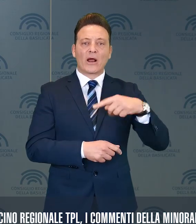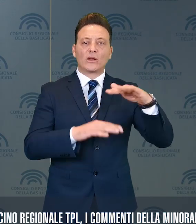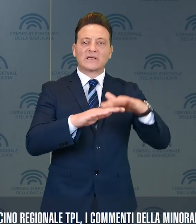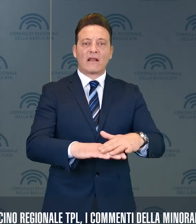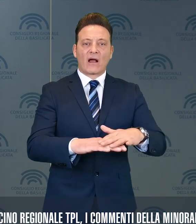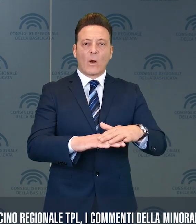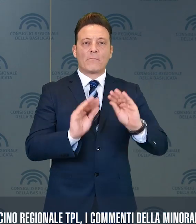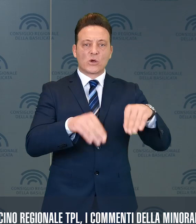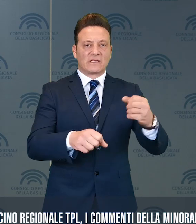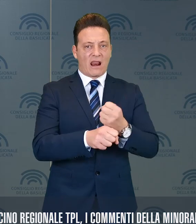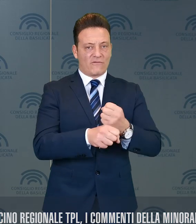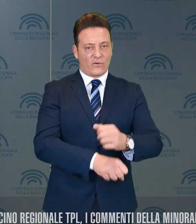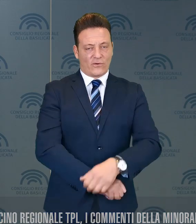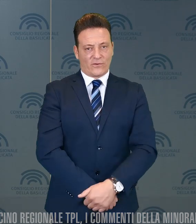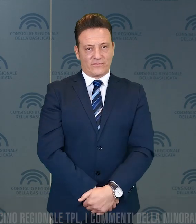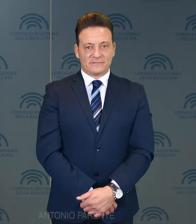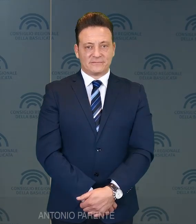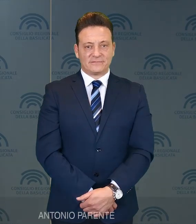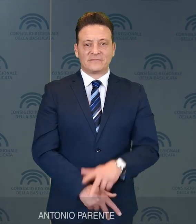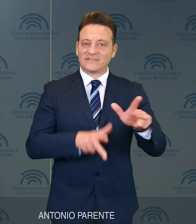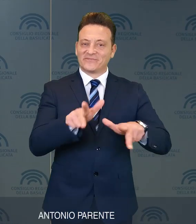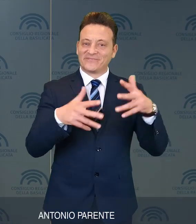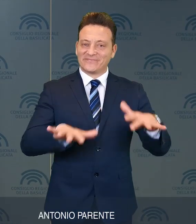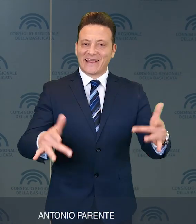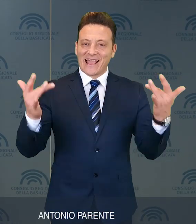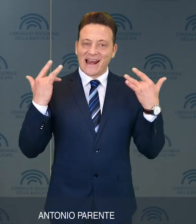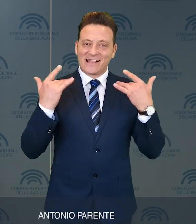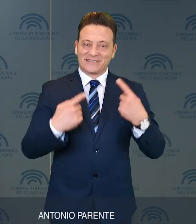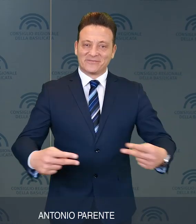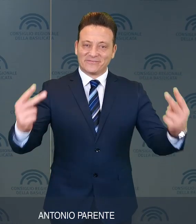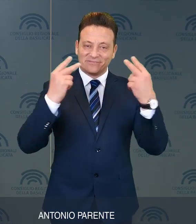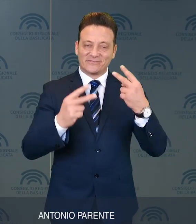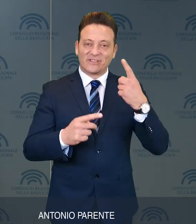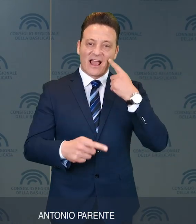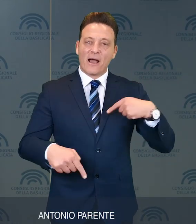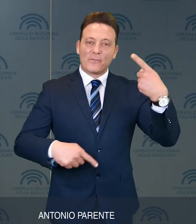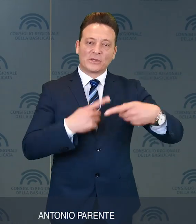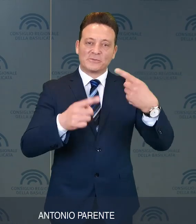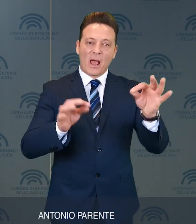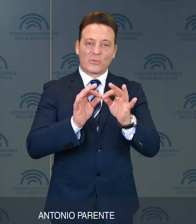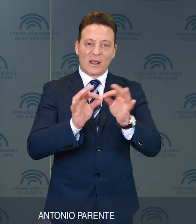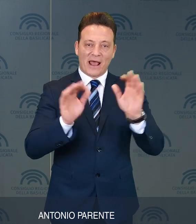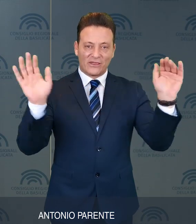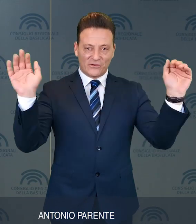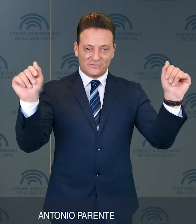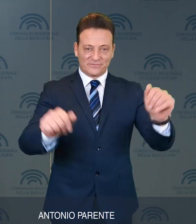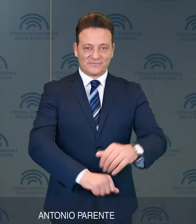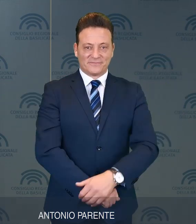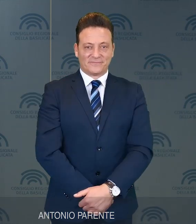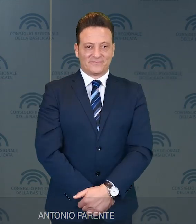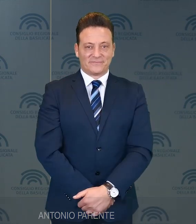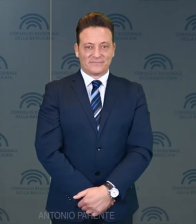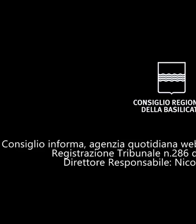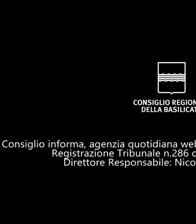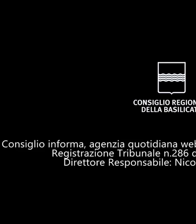attuali livelli occupazionali. È tutto, grazie per l'attenzione prestata, l'appuntamento è per la prossima